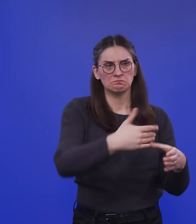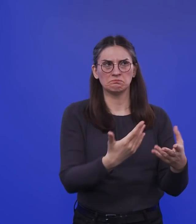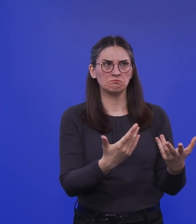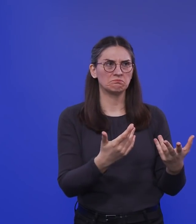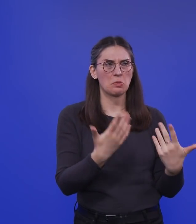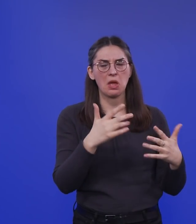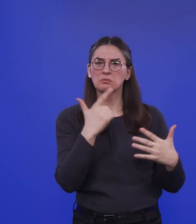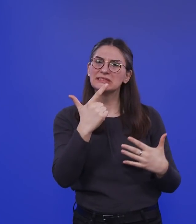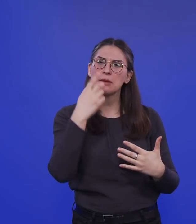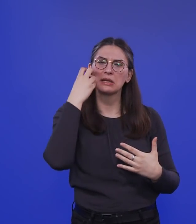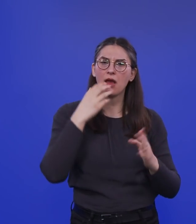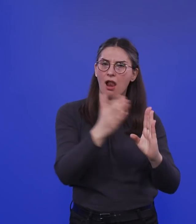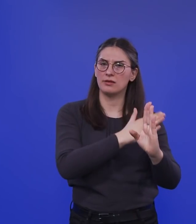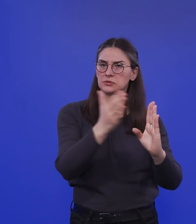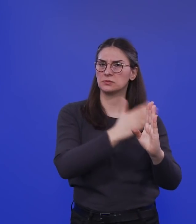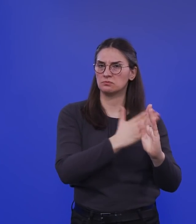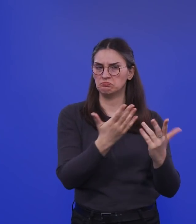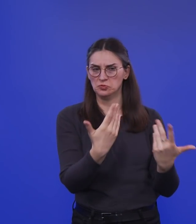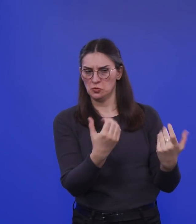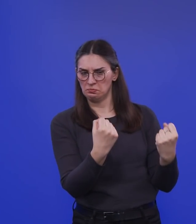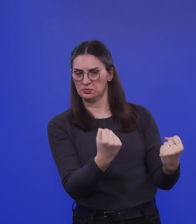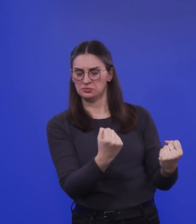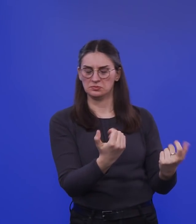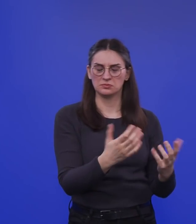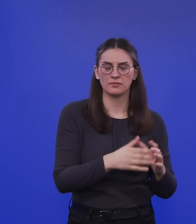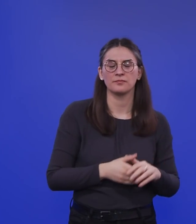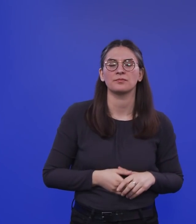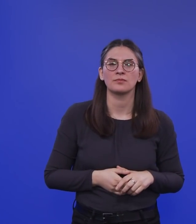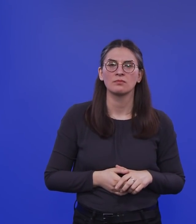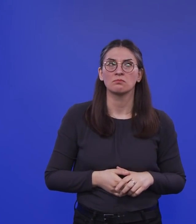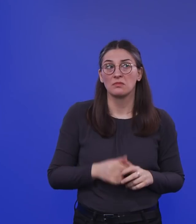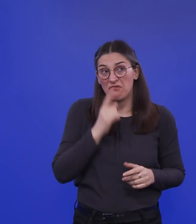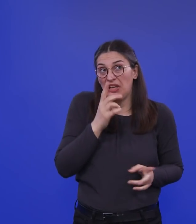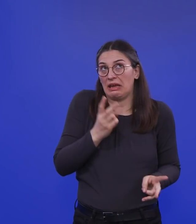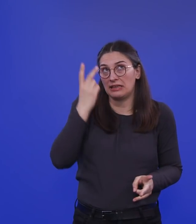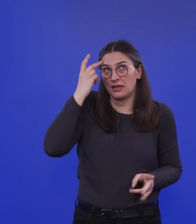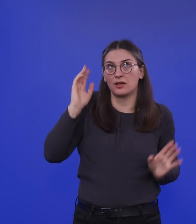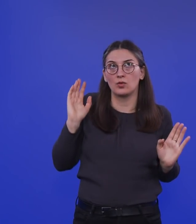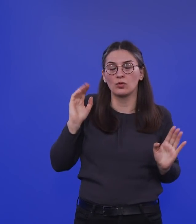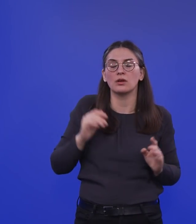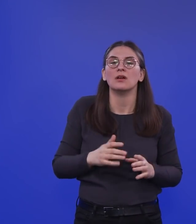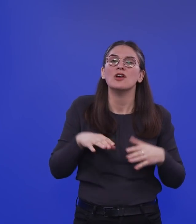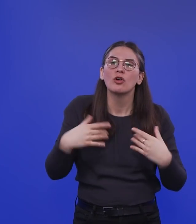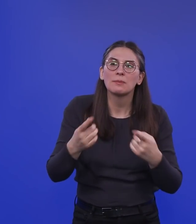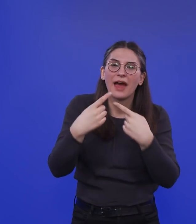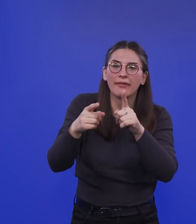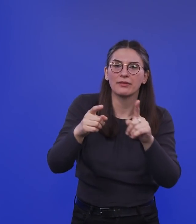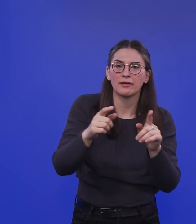eher so um die sieben Jahre. Das scheint wohl so der Häufigkeitsgipfel zu sein, wenn ich das noch richtig weiß. Und es gibt andere Dinge. Natürlich haben auch Kinder